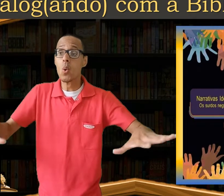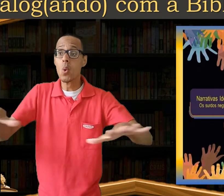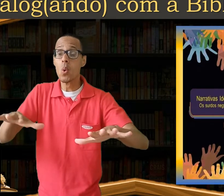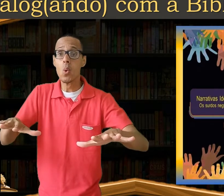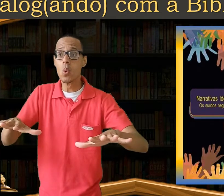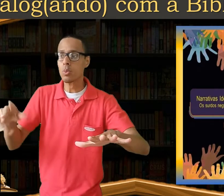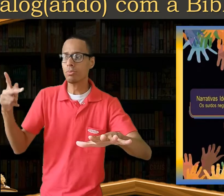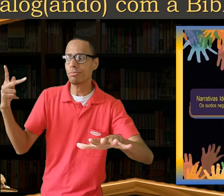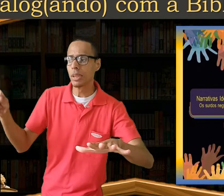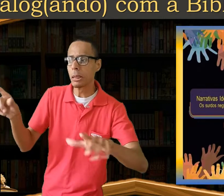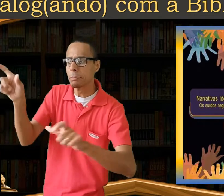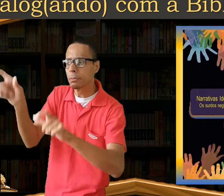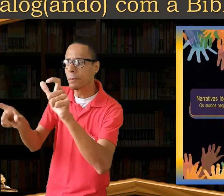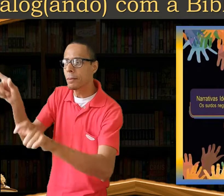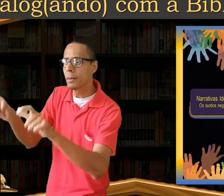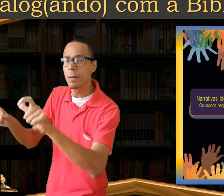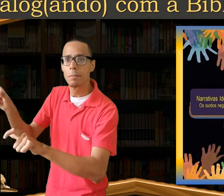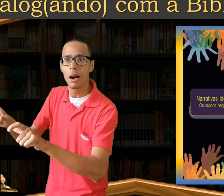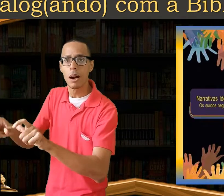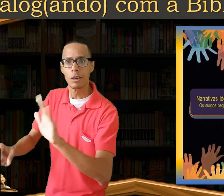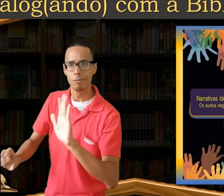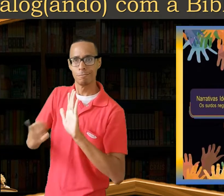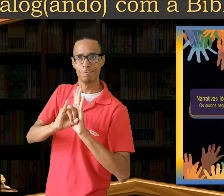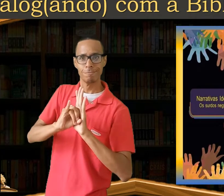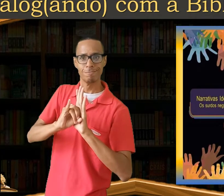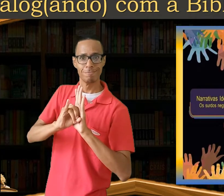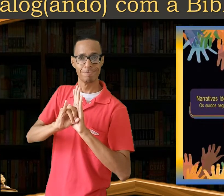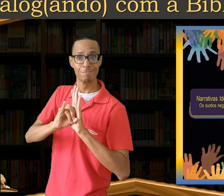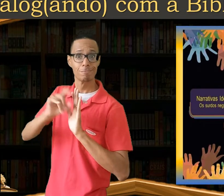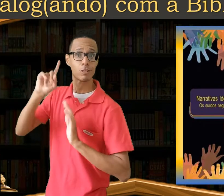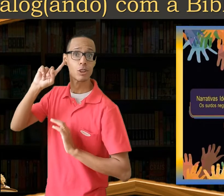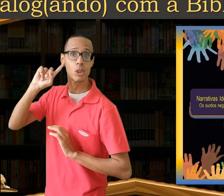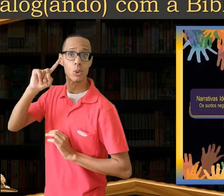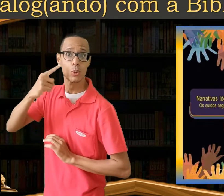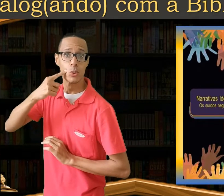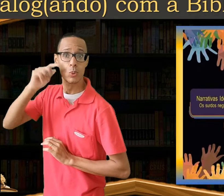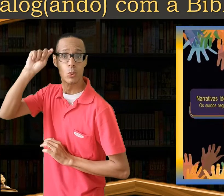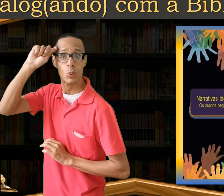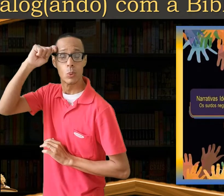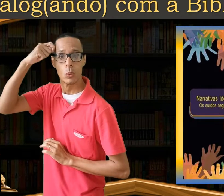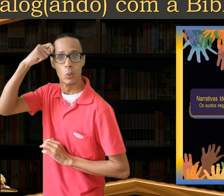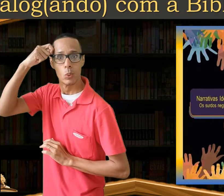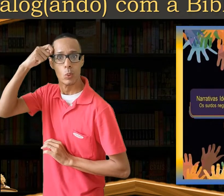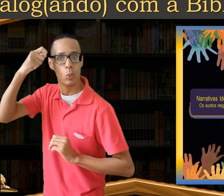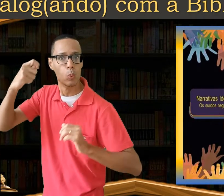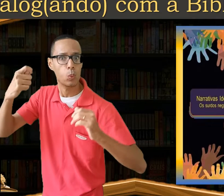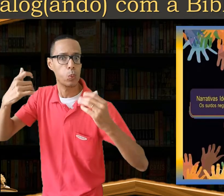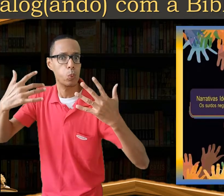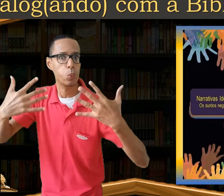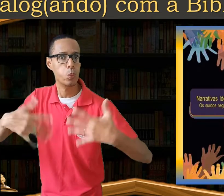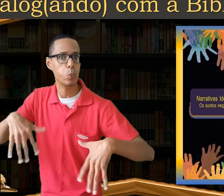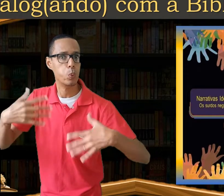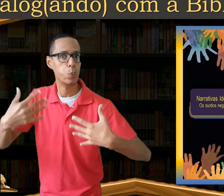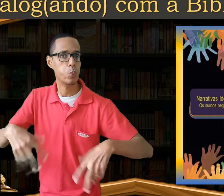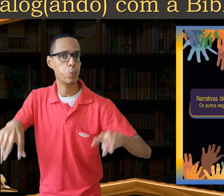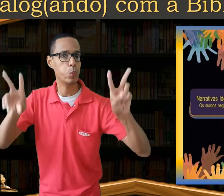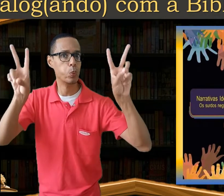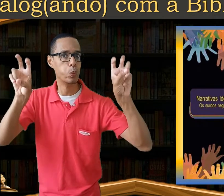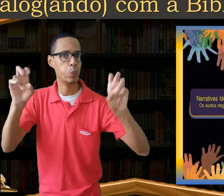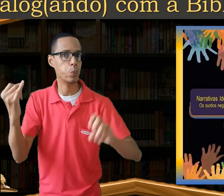Educação Os Surdos Negros na Contemporaneidade É um super livro que vale